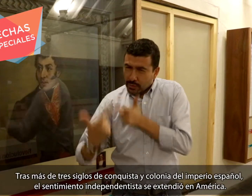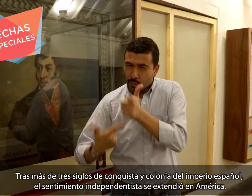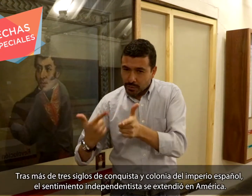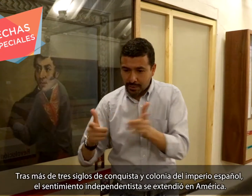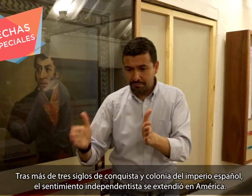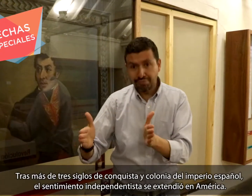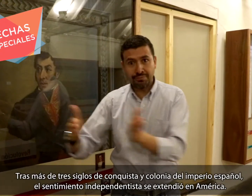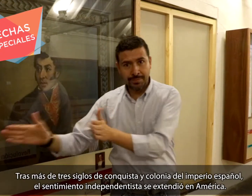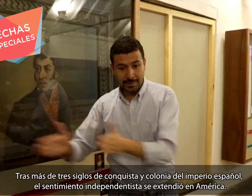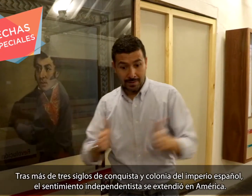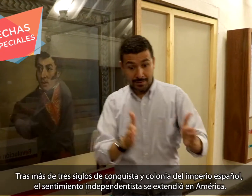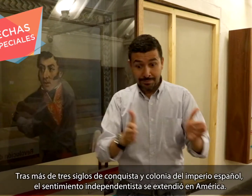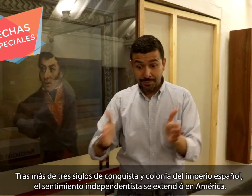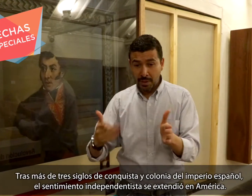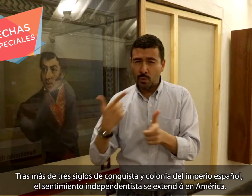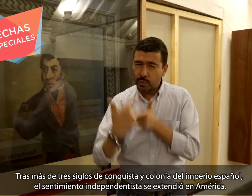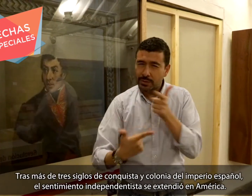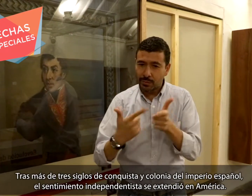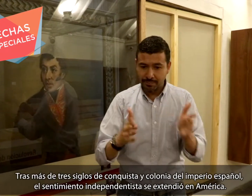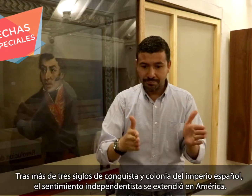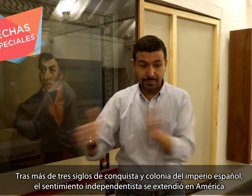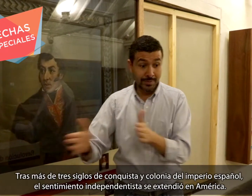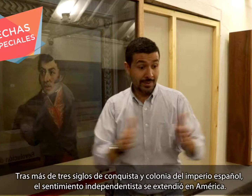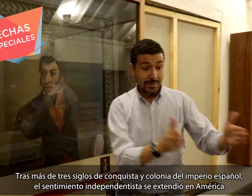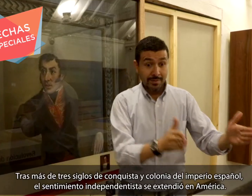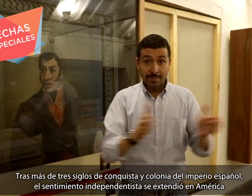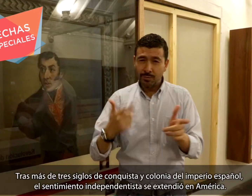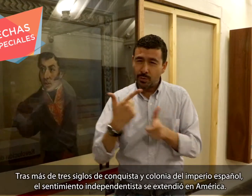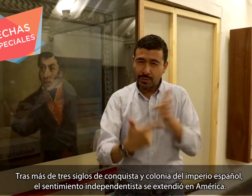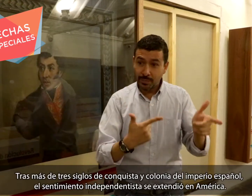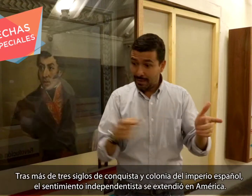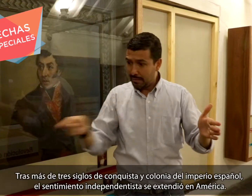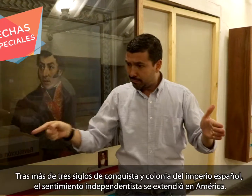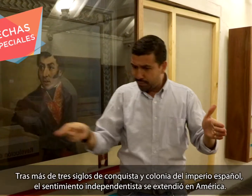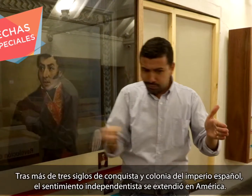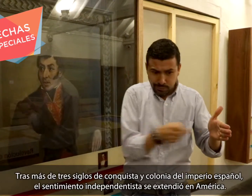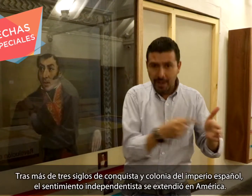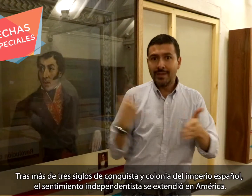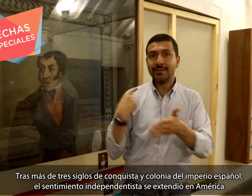el sentimiento independentista se extendió por América.